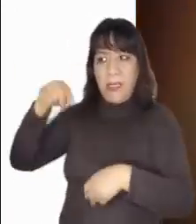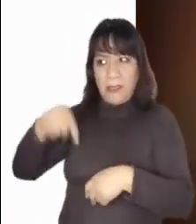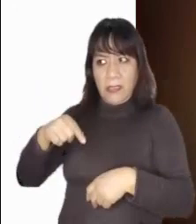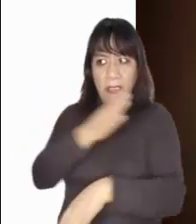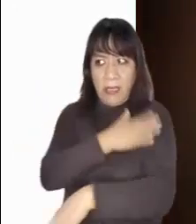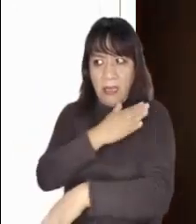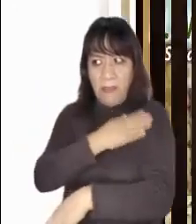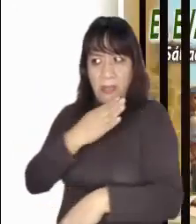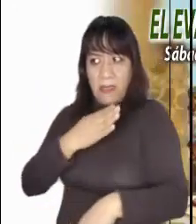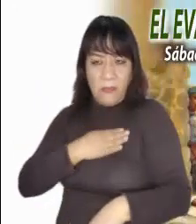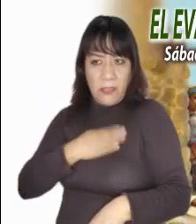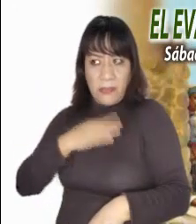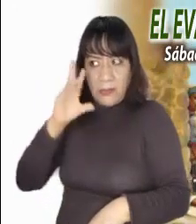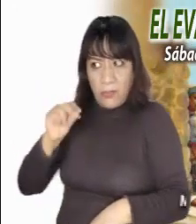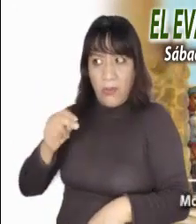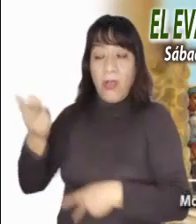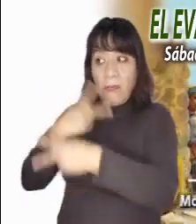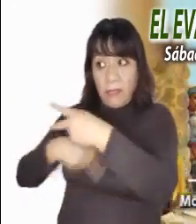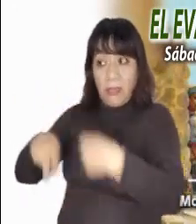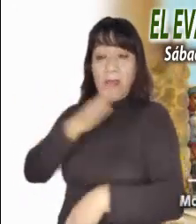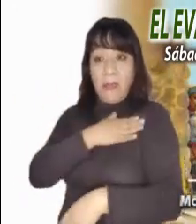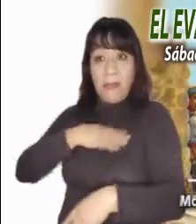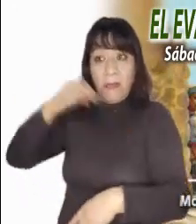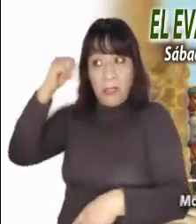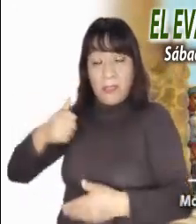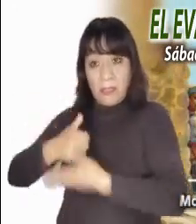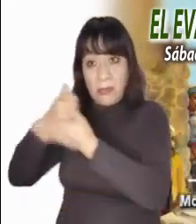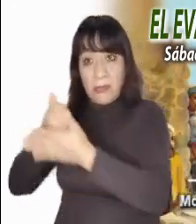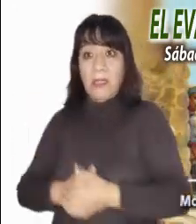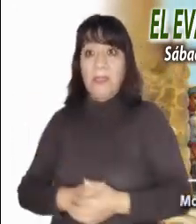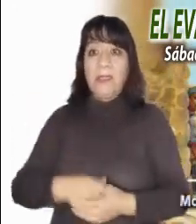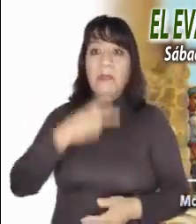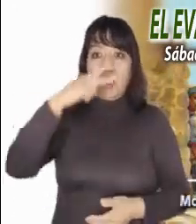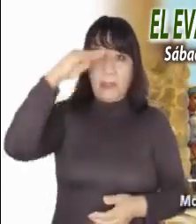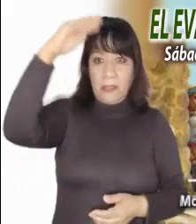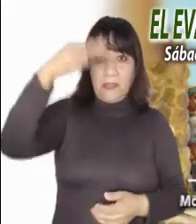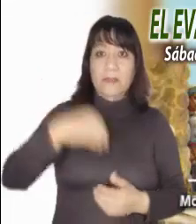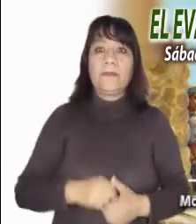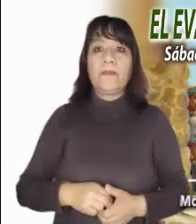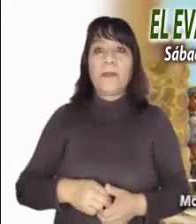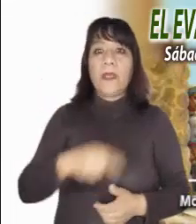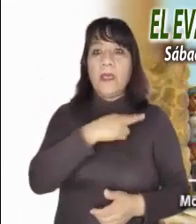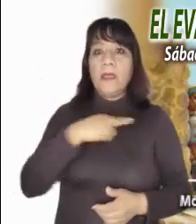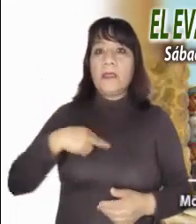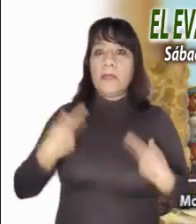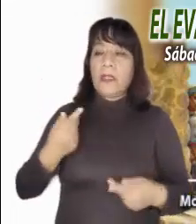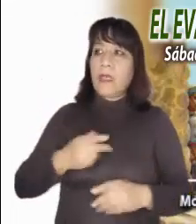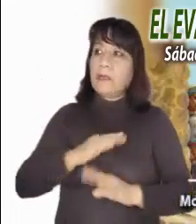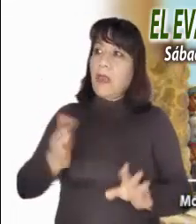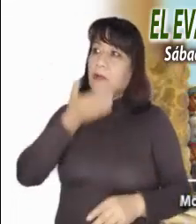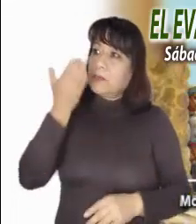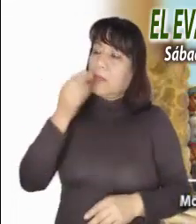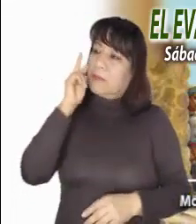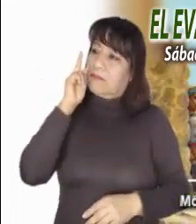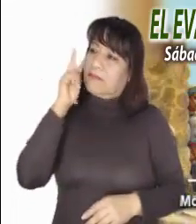sino a los pecadores. Palabra del Señor. Nos hemos acostumbrado a encontrar a